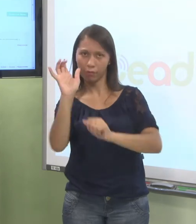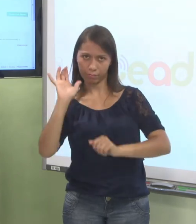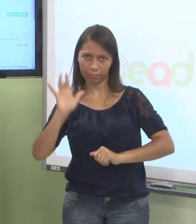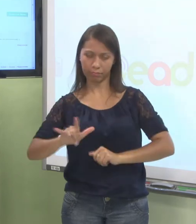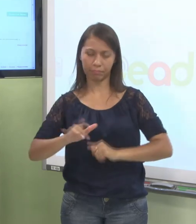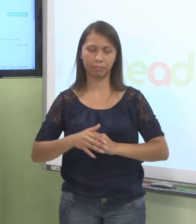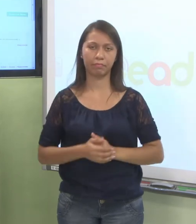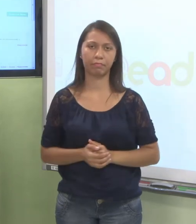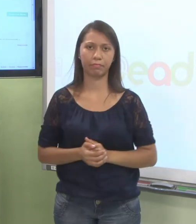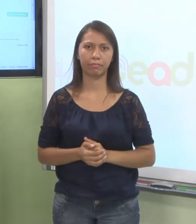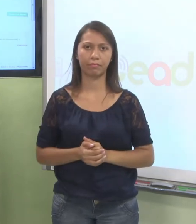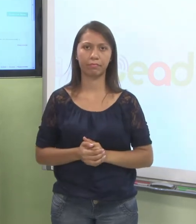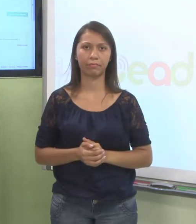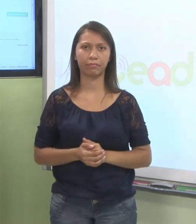Vamos subir aqui e vou clicar aqui na sala.